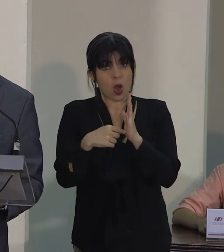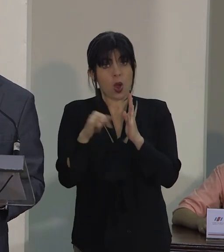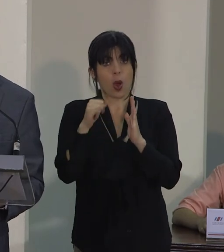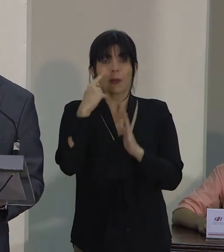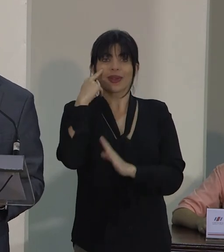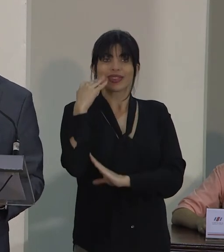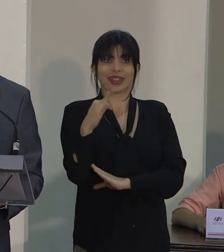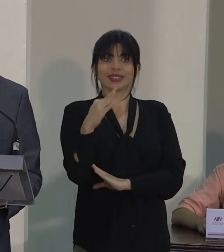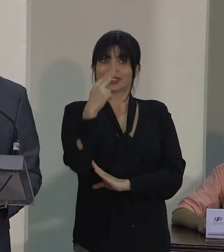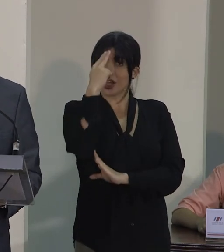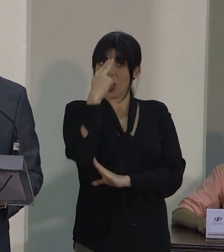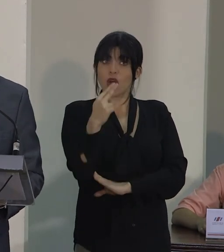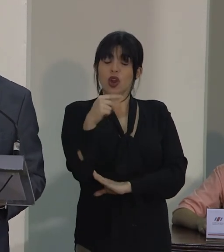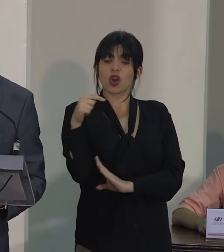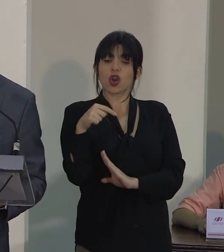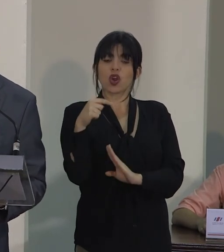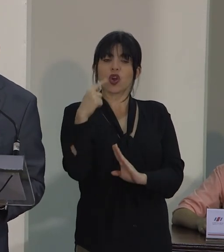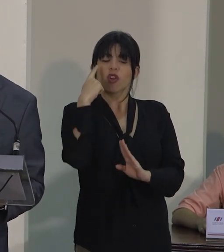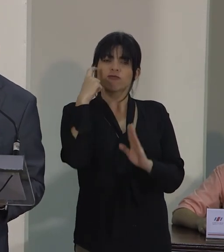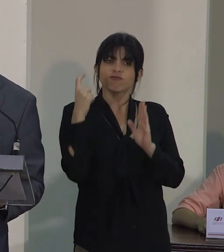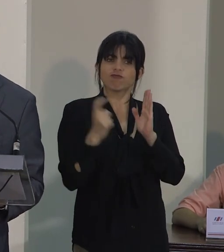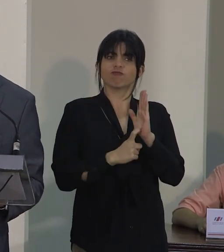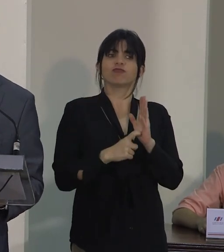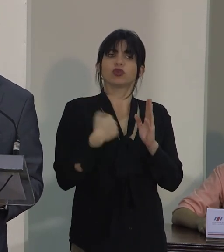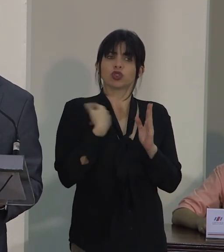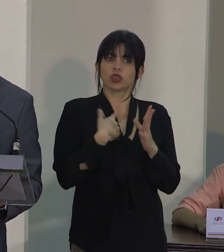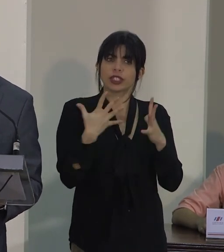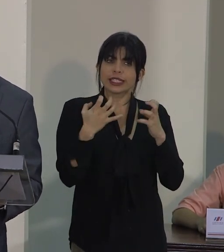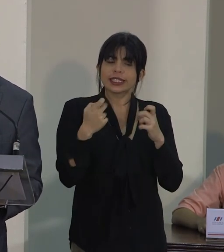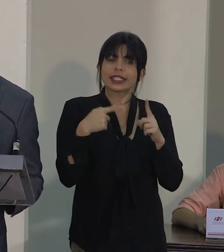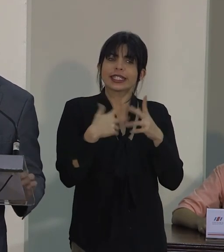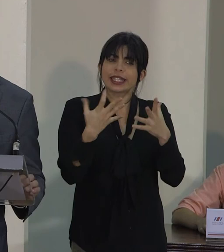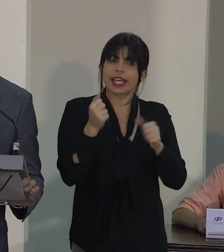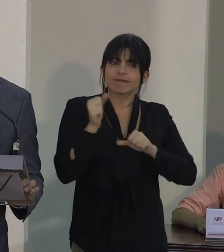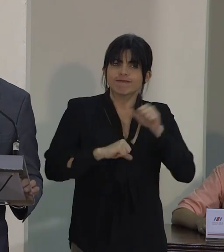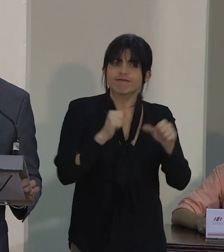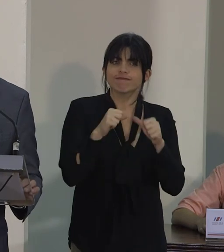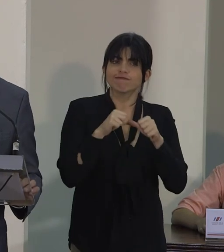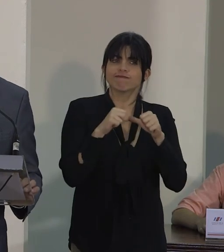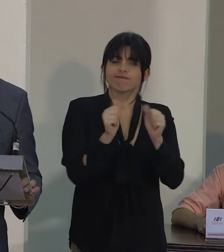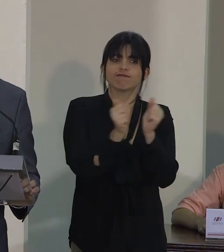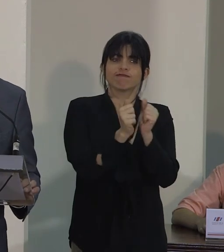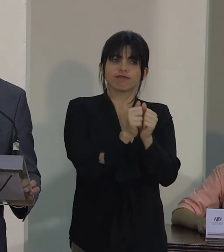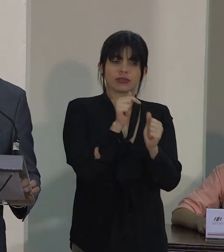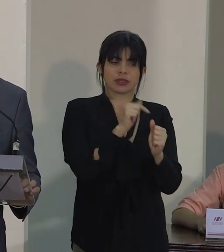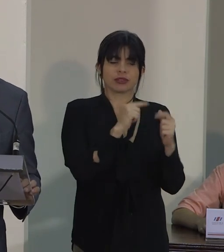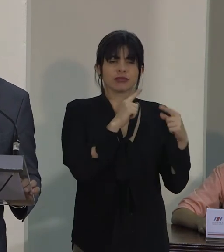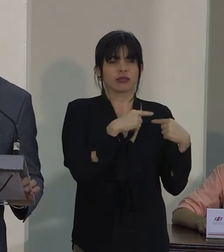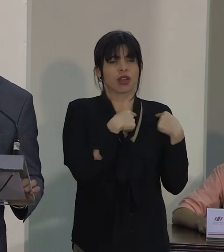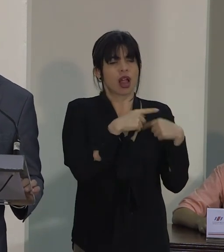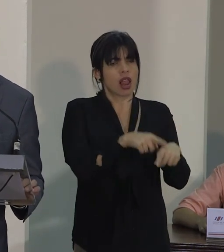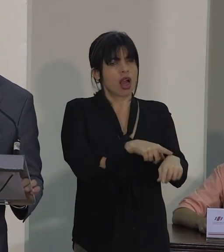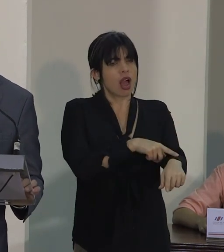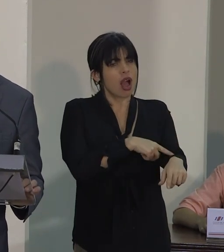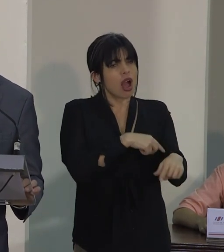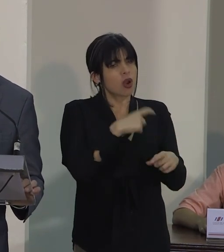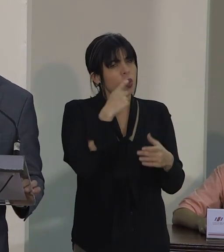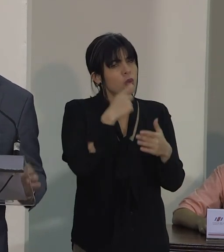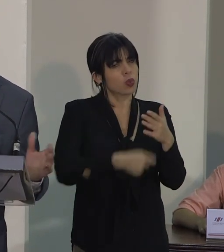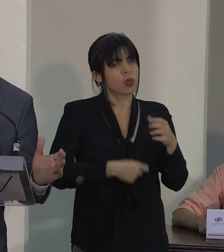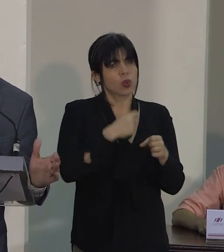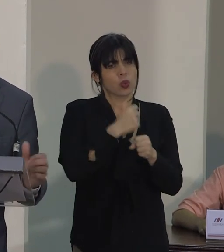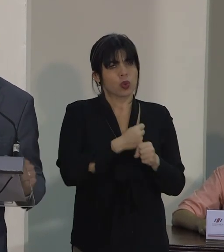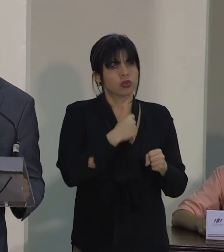testigo de honor, ratifica nuestra intención de continuar acompañando esa larga y ardua tarea,